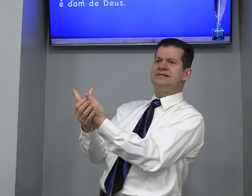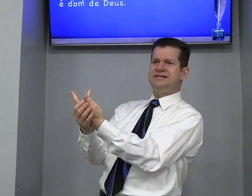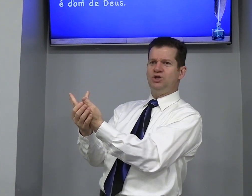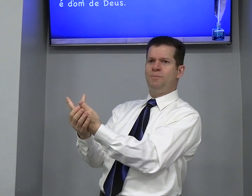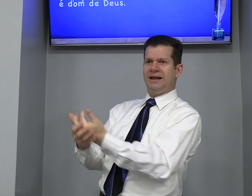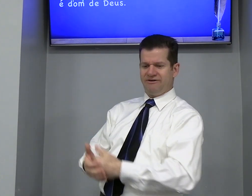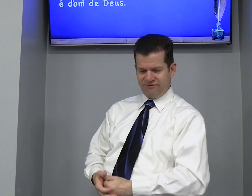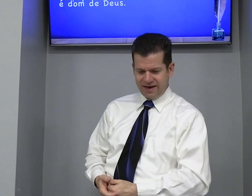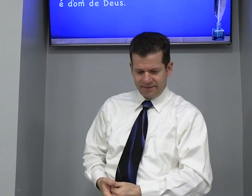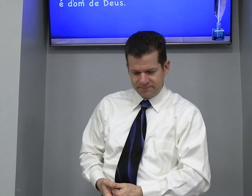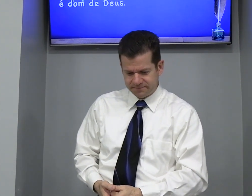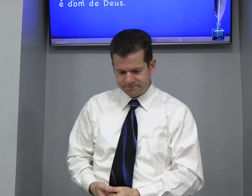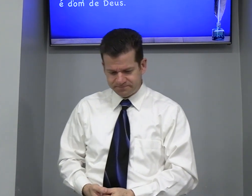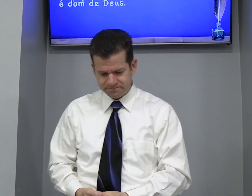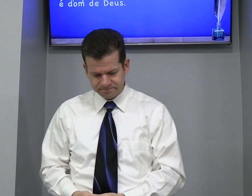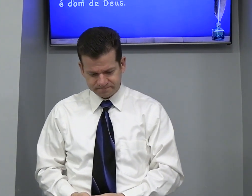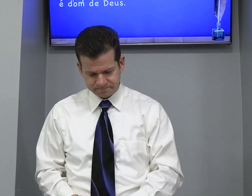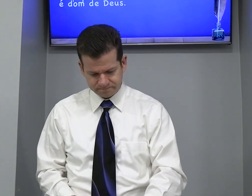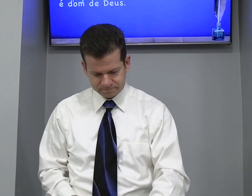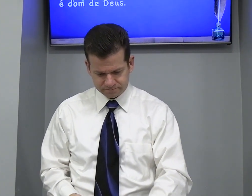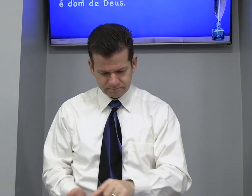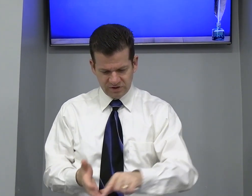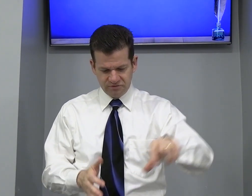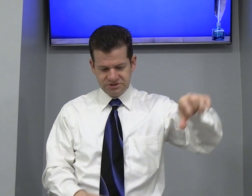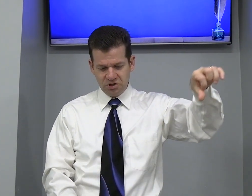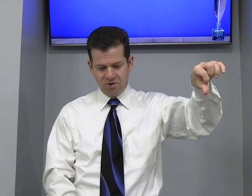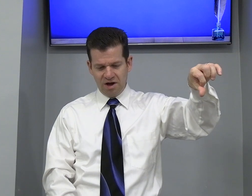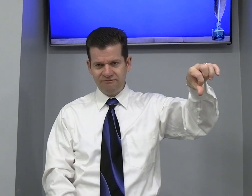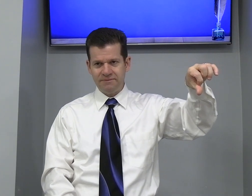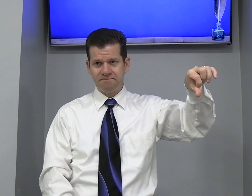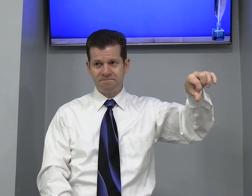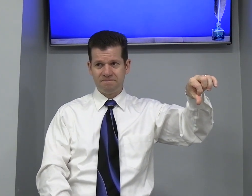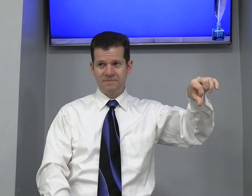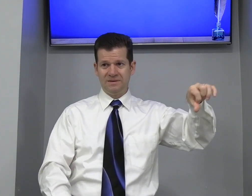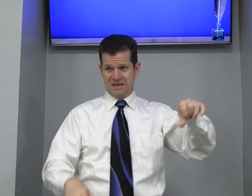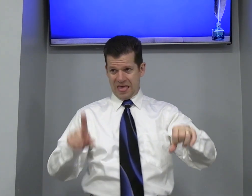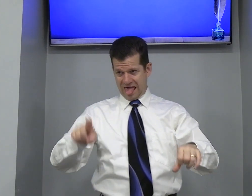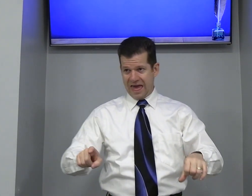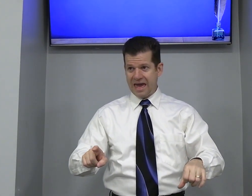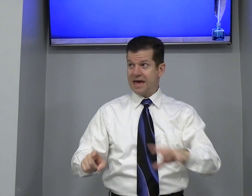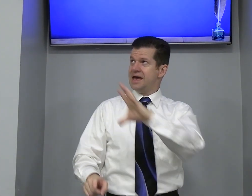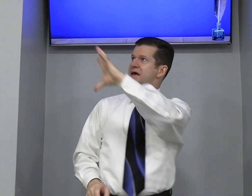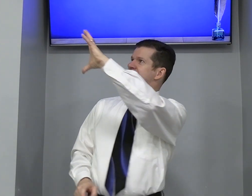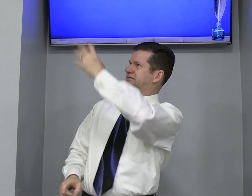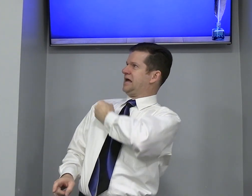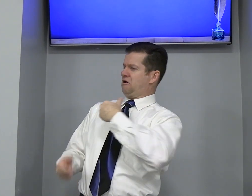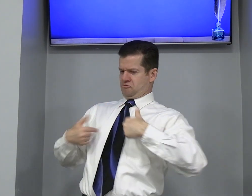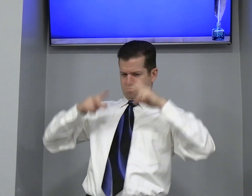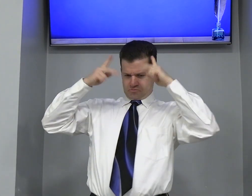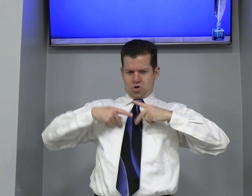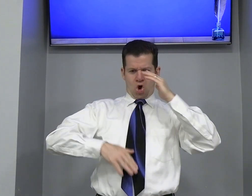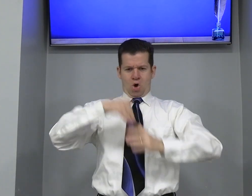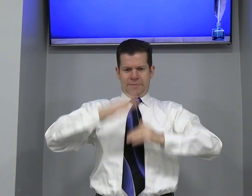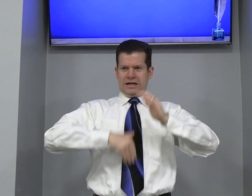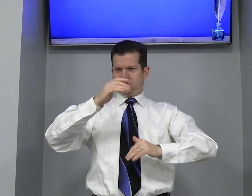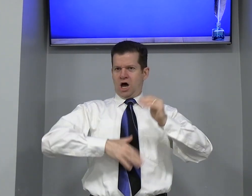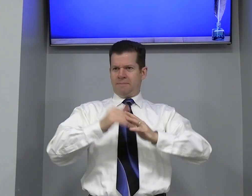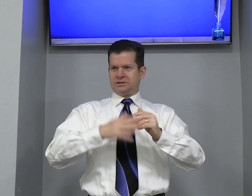aceito Pela fé Versículo 9 É Salvo Pelas obras